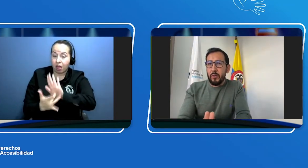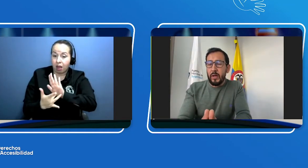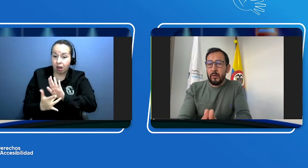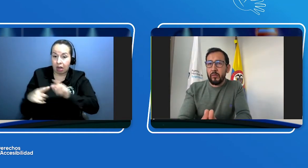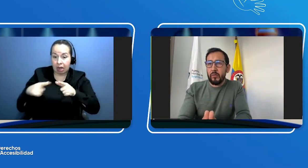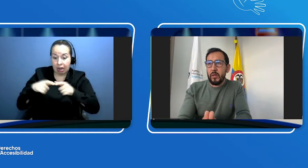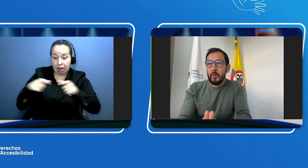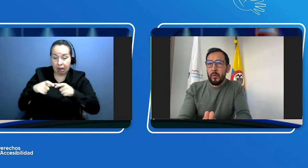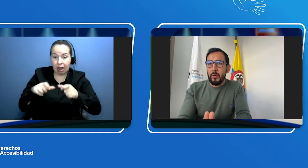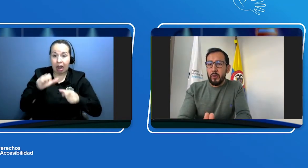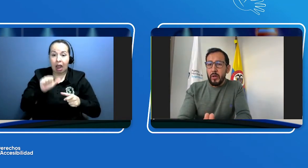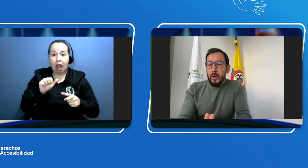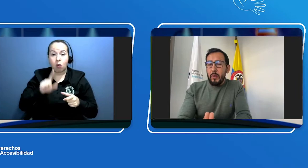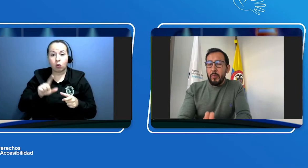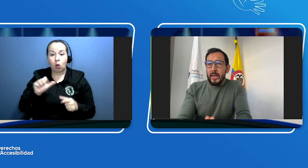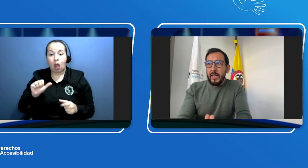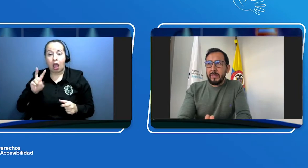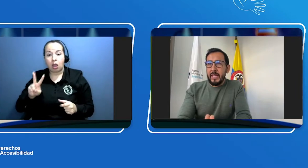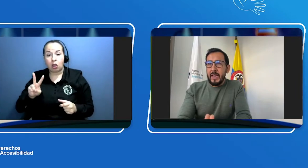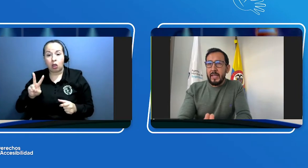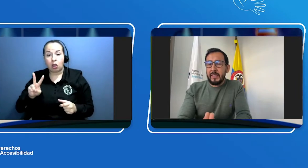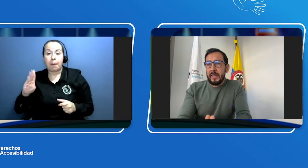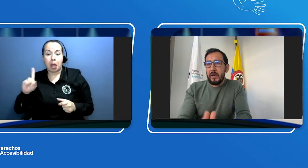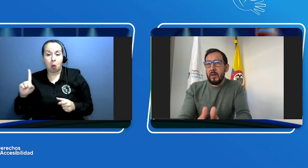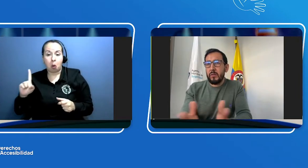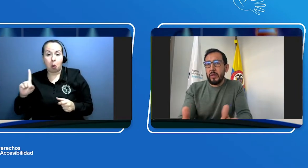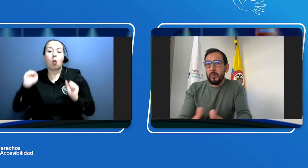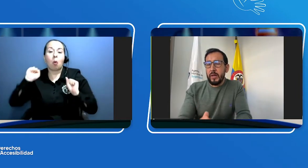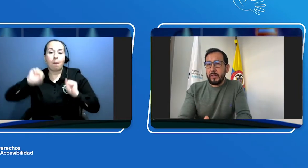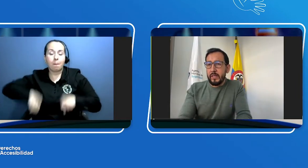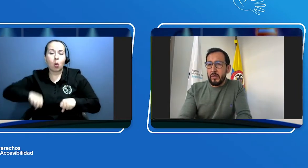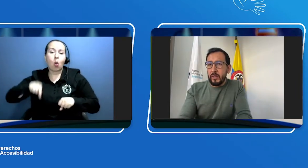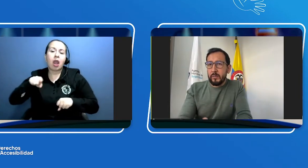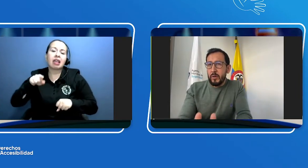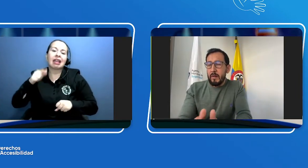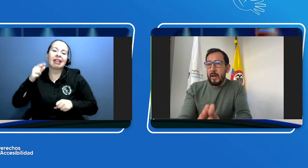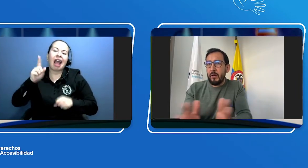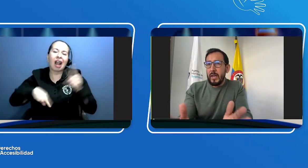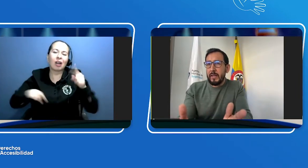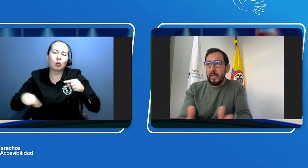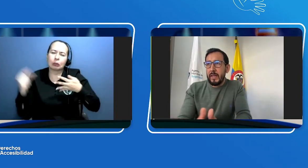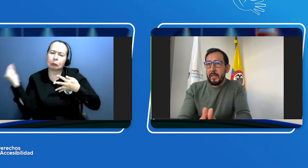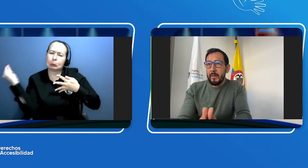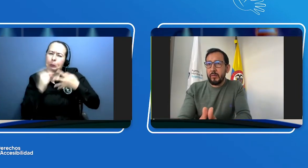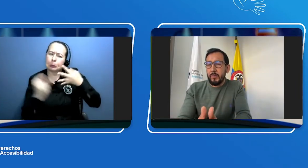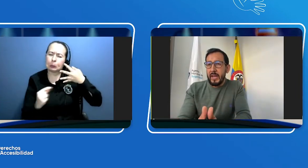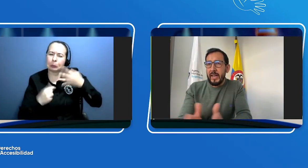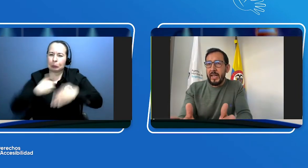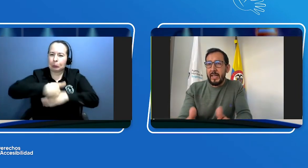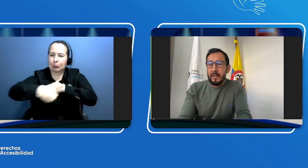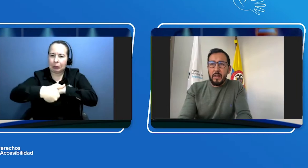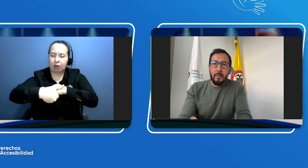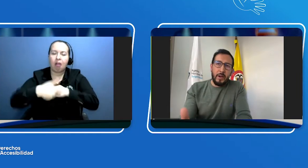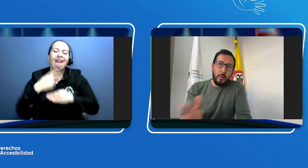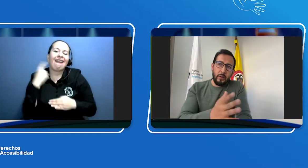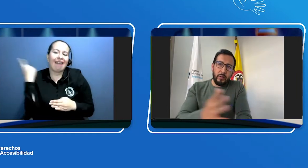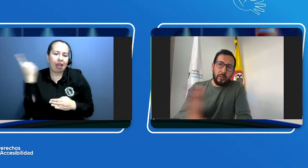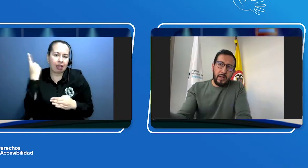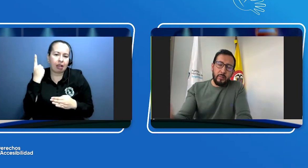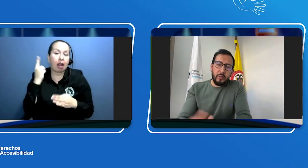A2 y B1 pueden acceder a la licencia con algún tipo de restricciones, digamos de manera genérica, para luego, digamos, hacer